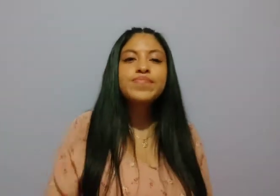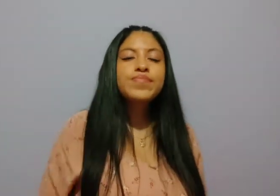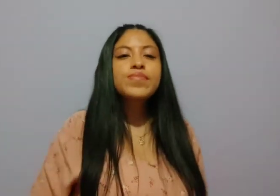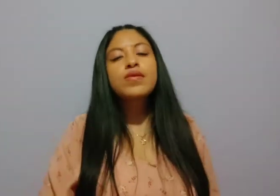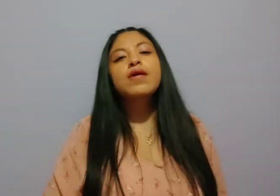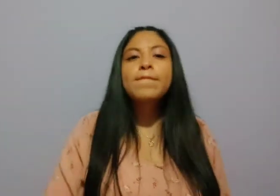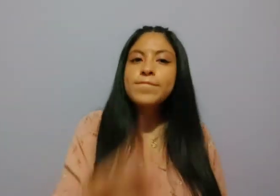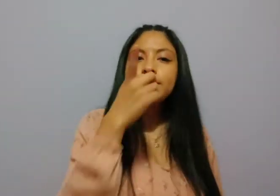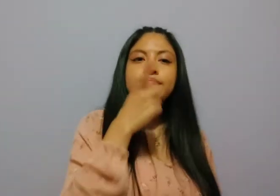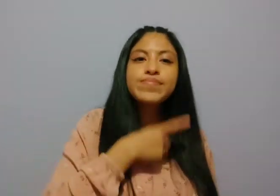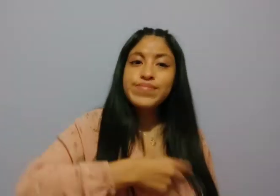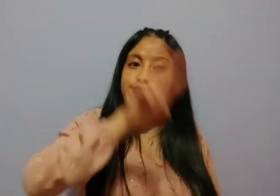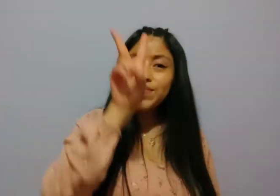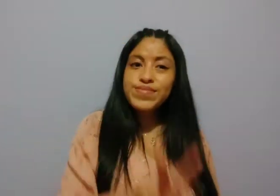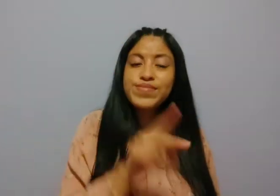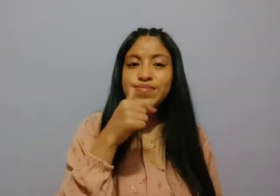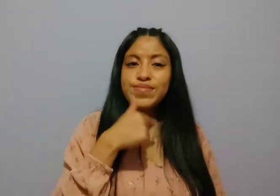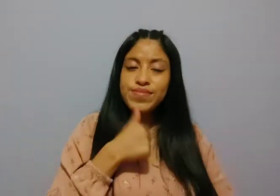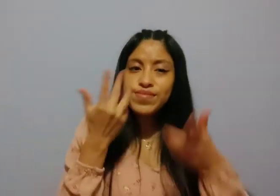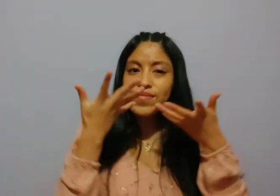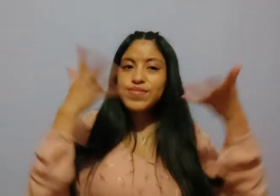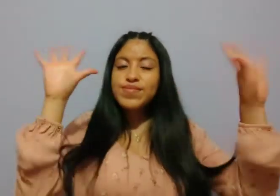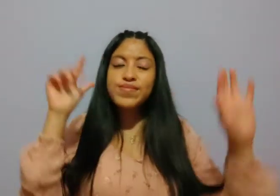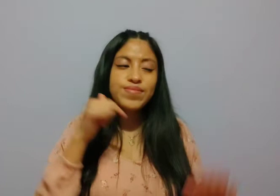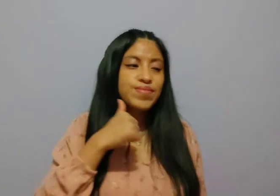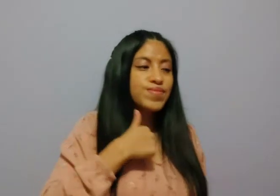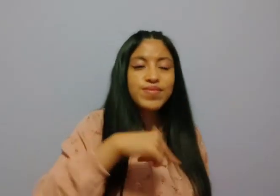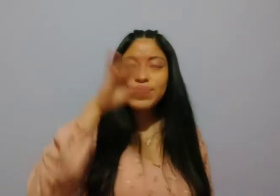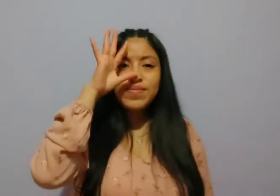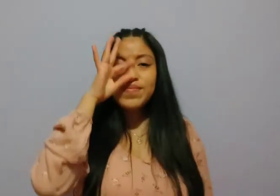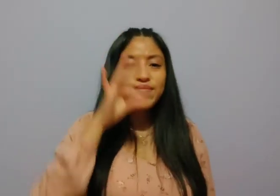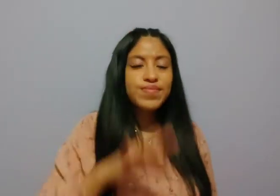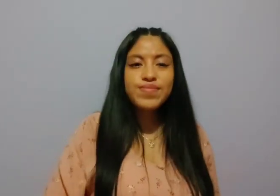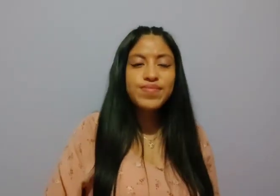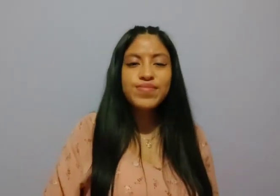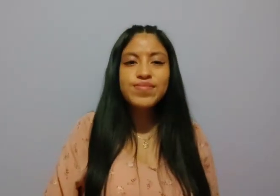Dime la verdad, si fui yo el que fallé